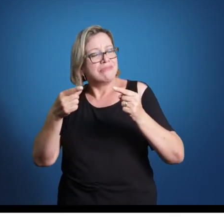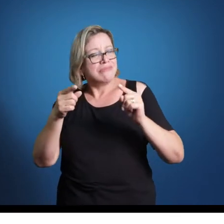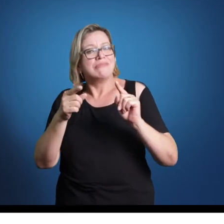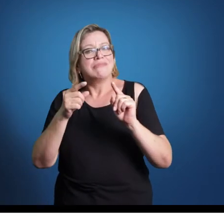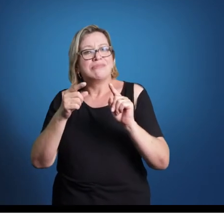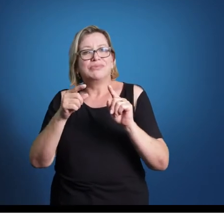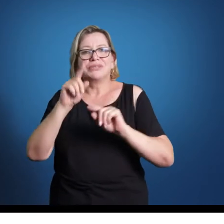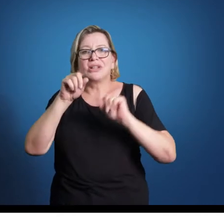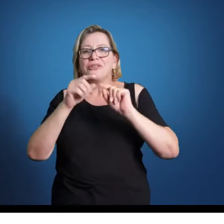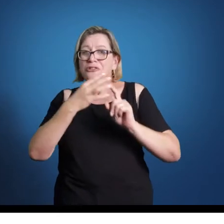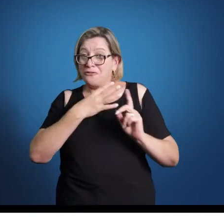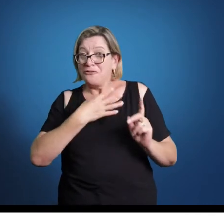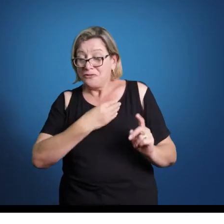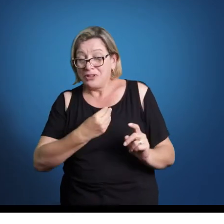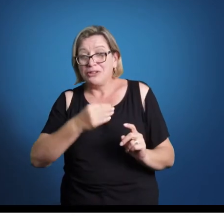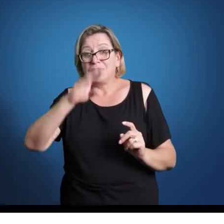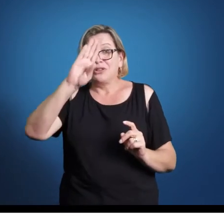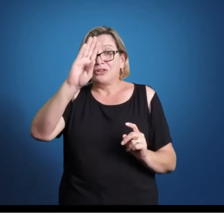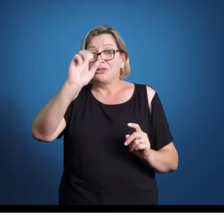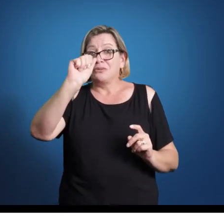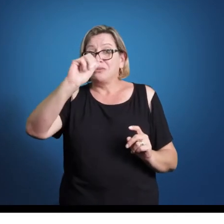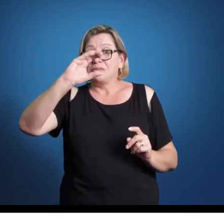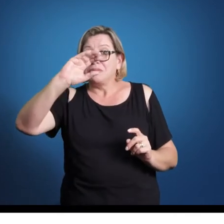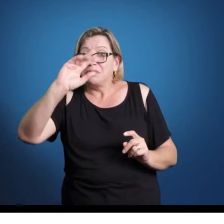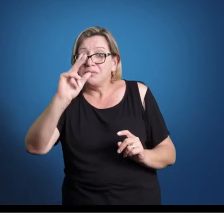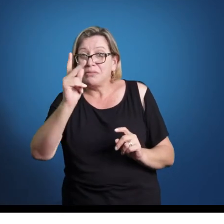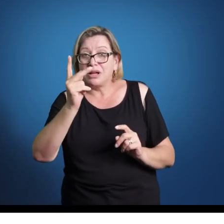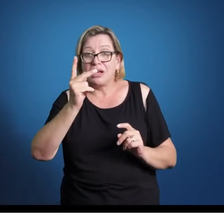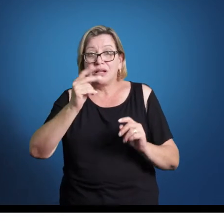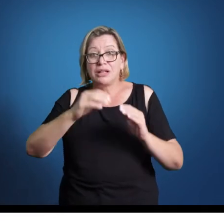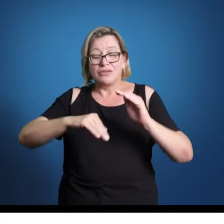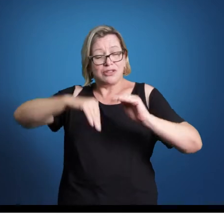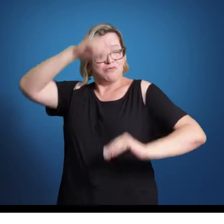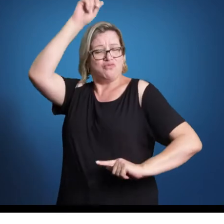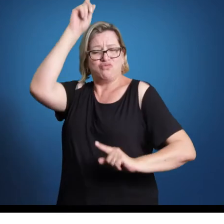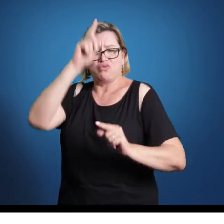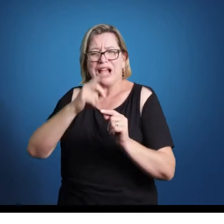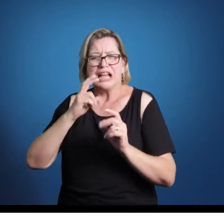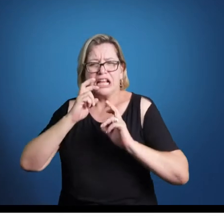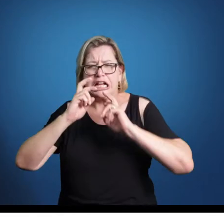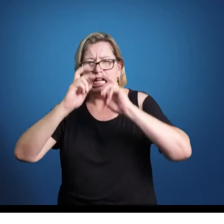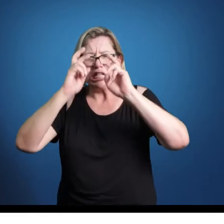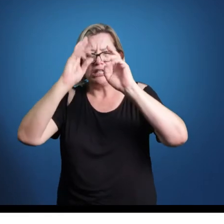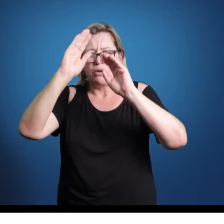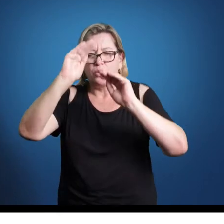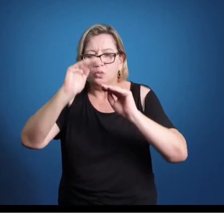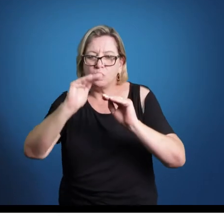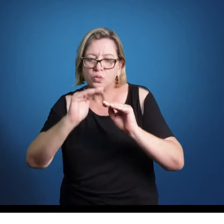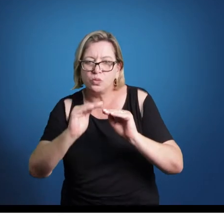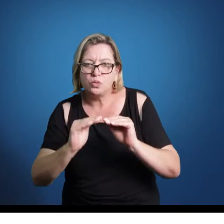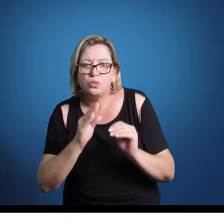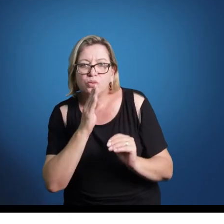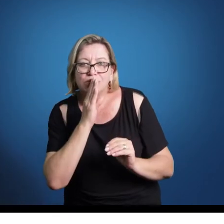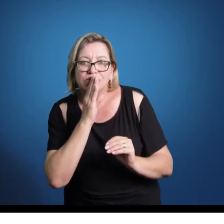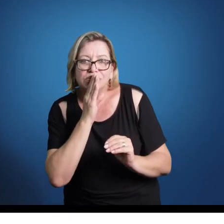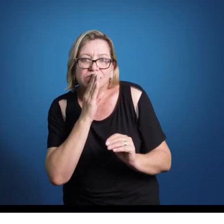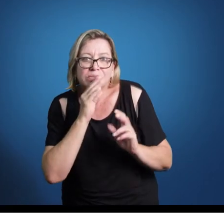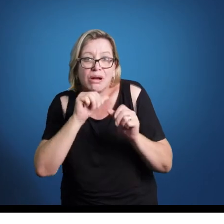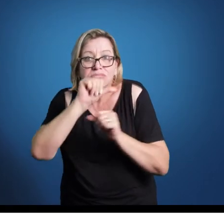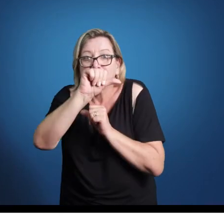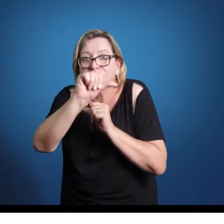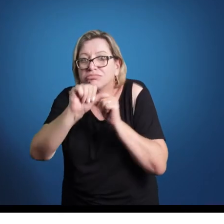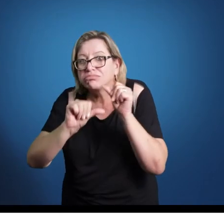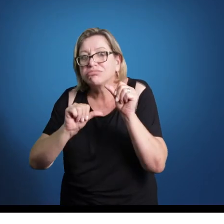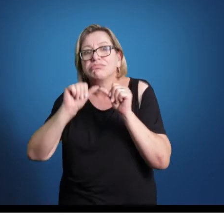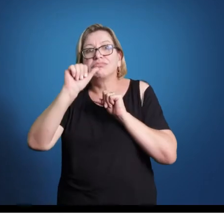equilíbrio emocional pequeno. A obra dele grita, e de repente fica quieta, e foi considerado, na época, alguém assim,